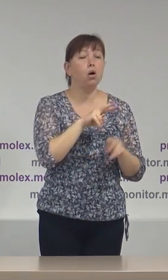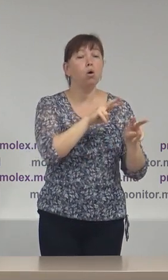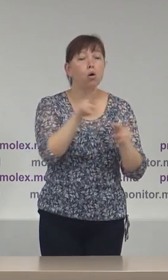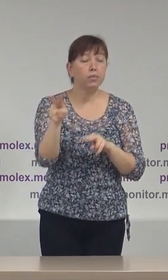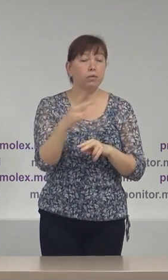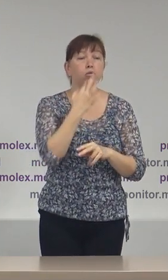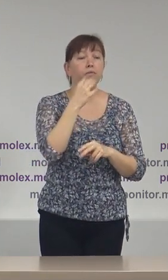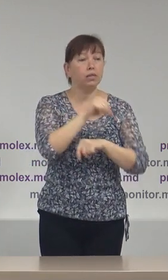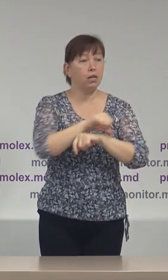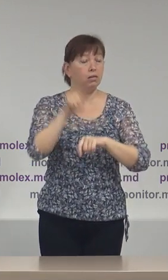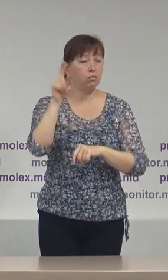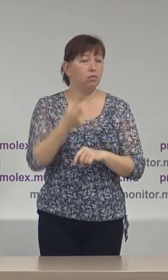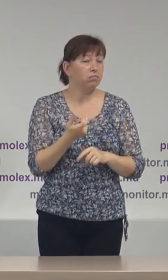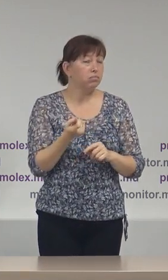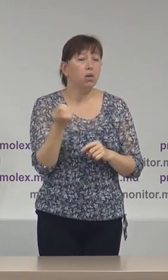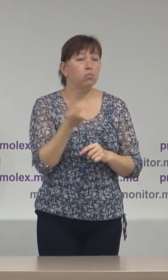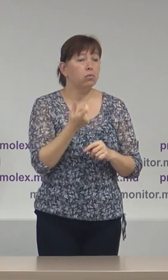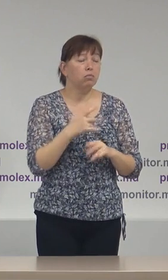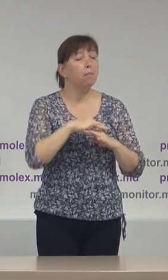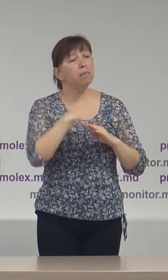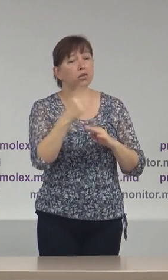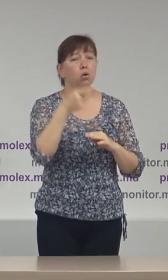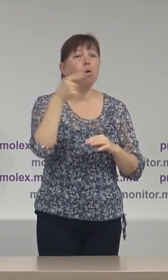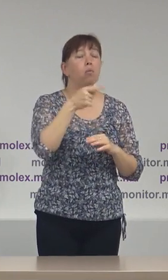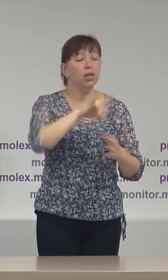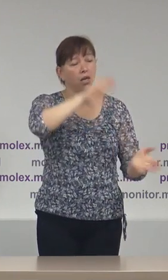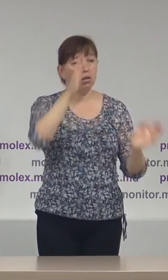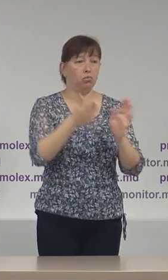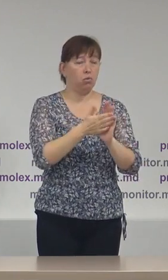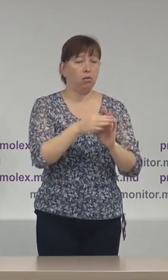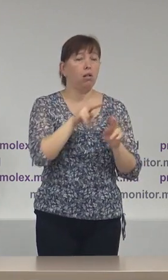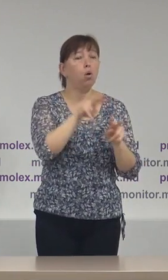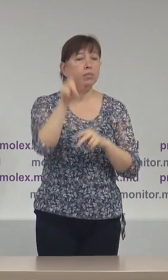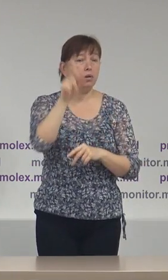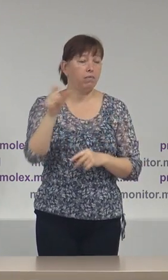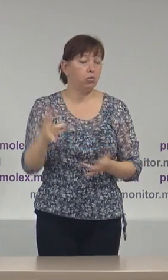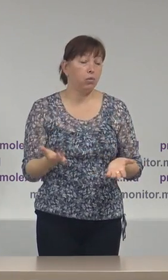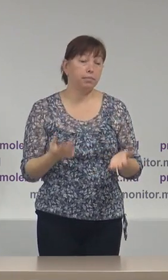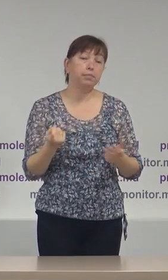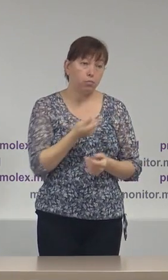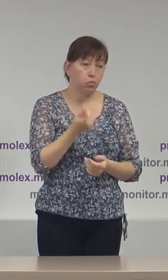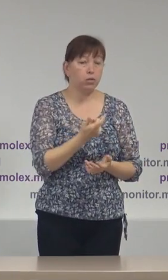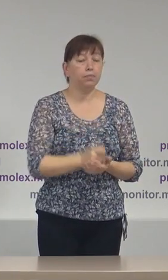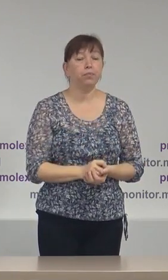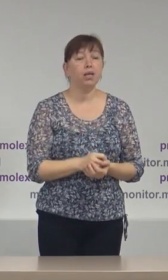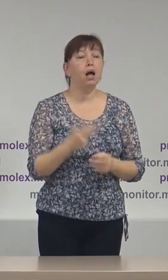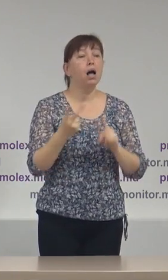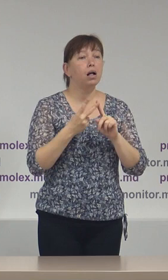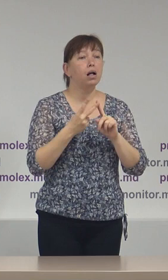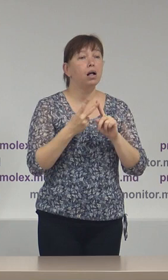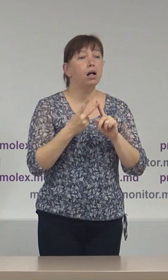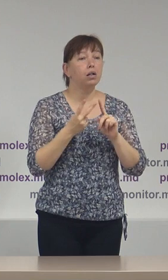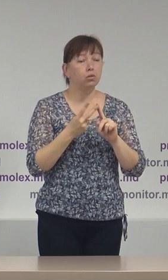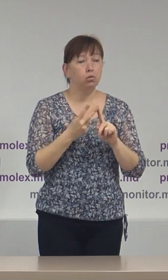internaționali. Adică puțin peste 1000 observatori avem total în acest scurtin. Al doilea aspect pe care am